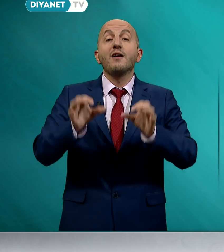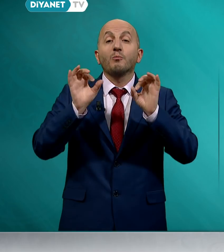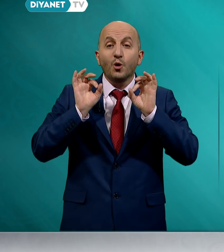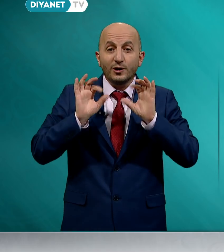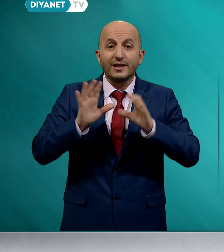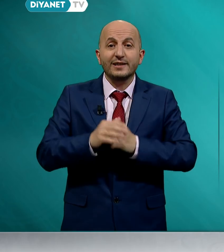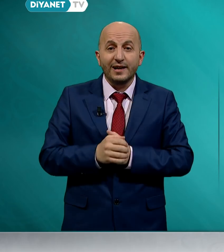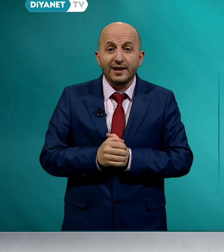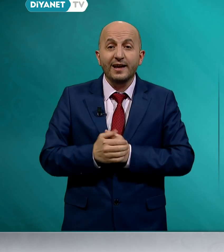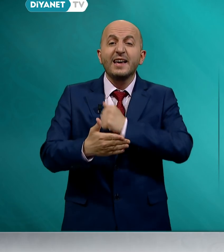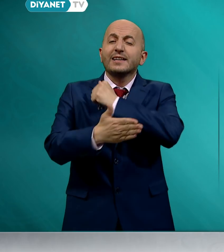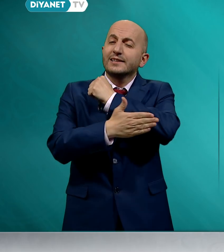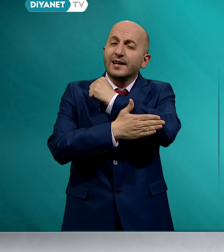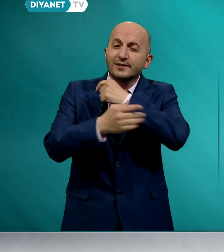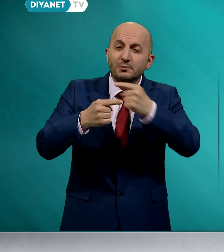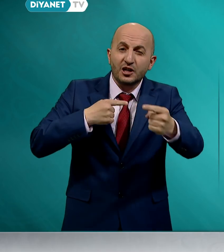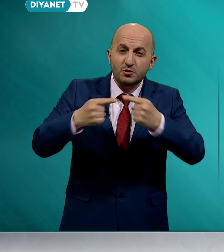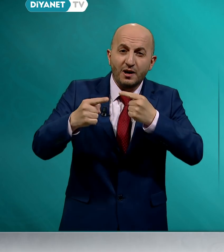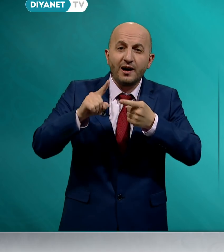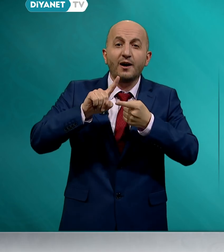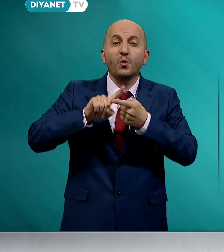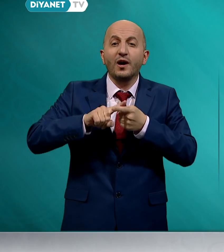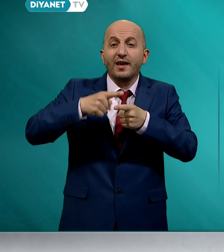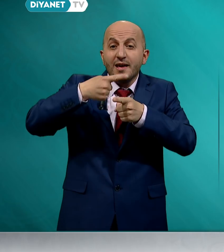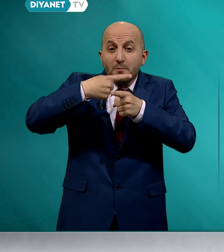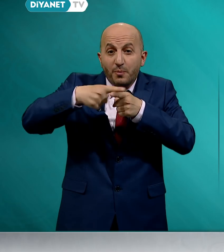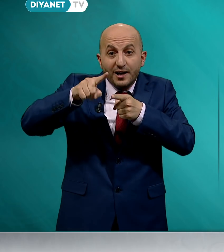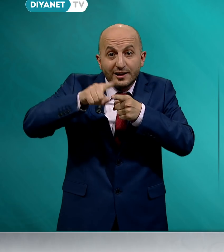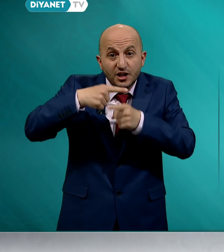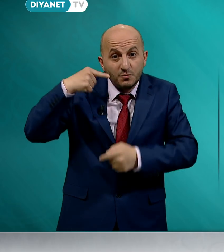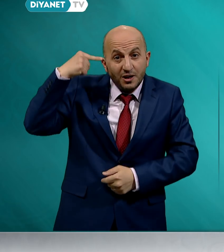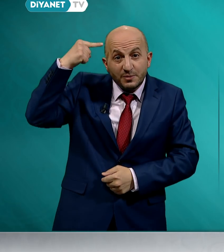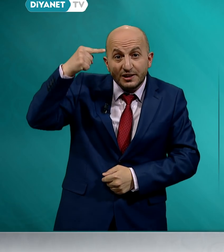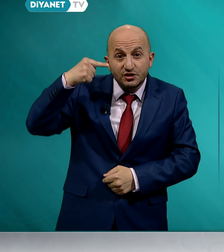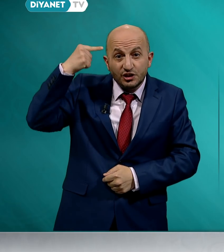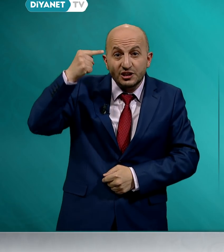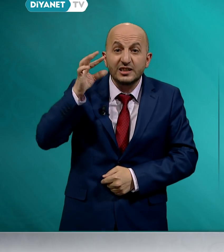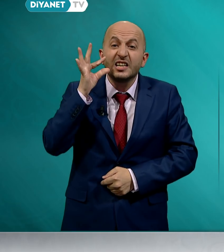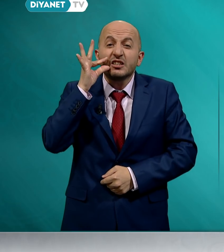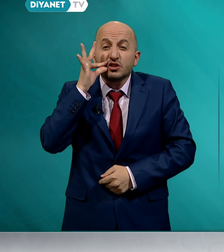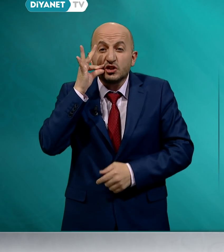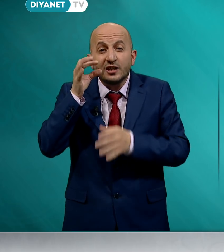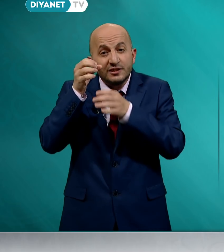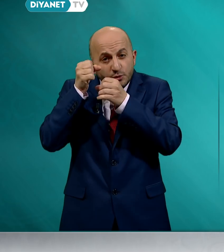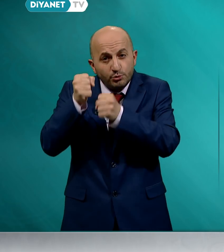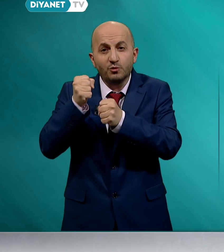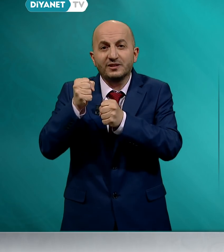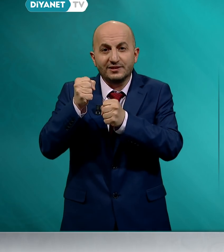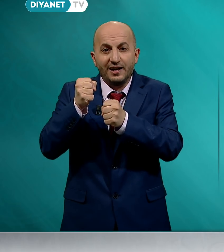Böylelikle yardımlaşma ve paylaşma bilincinin canlı tutulmasına